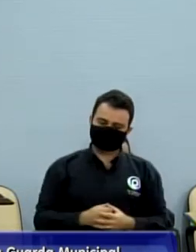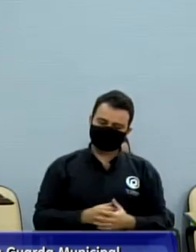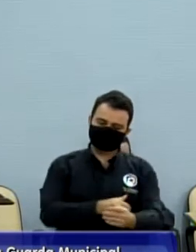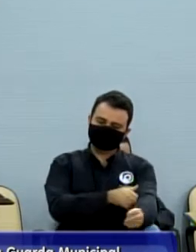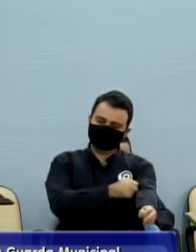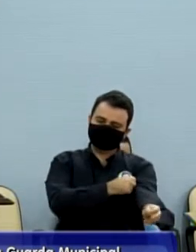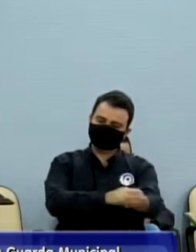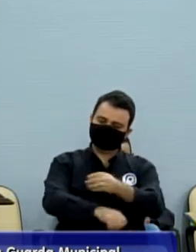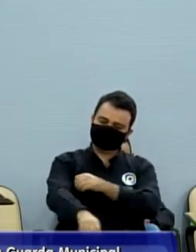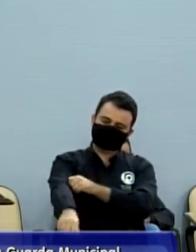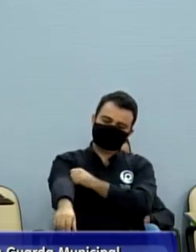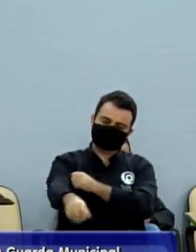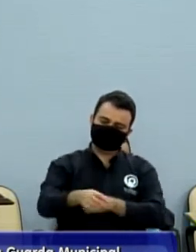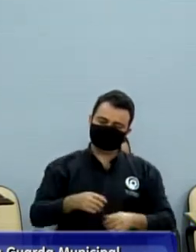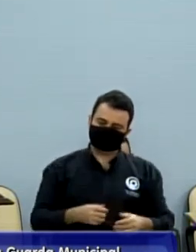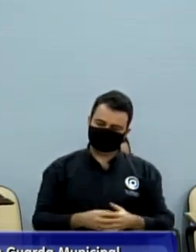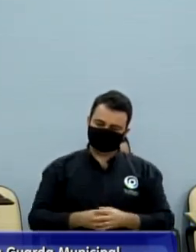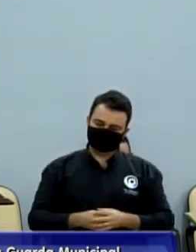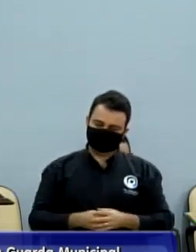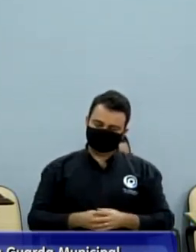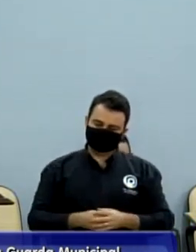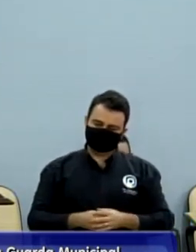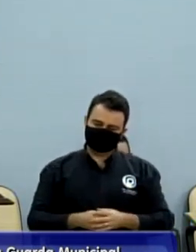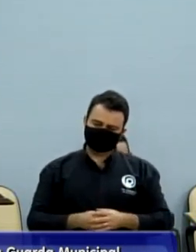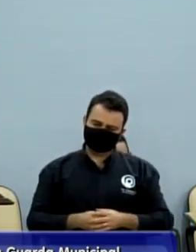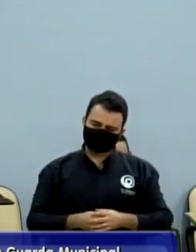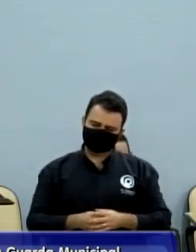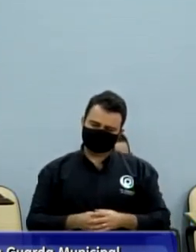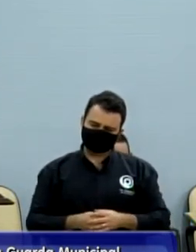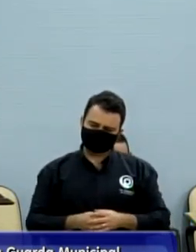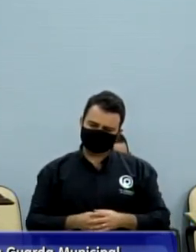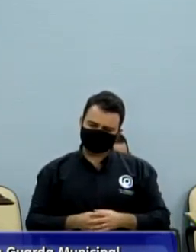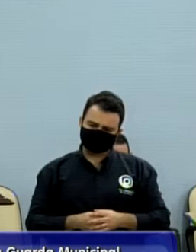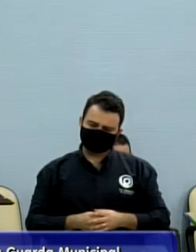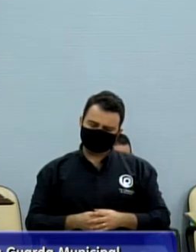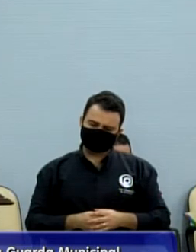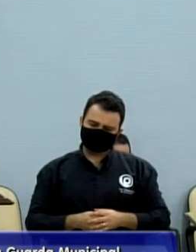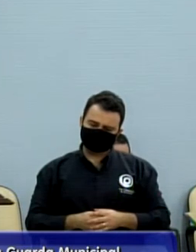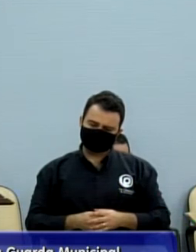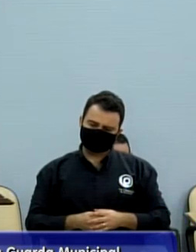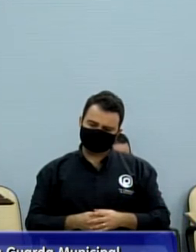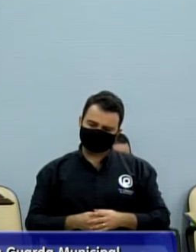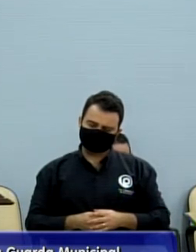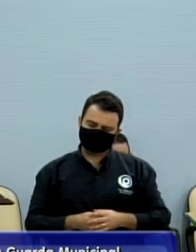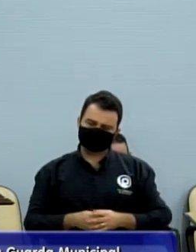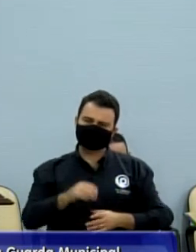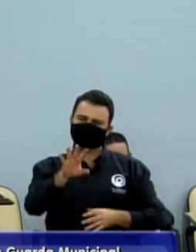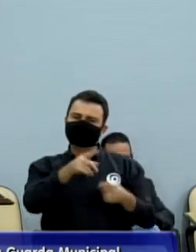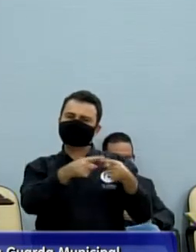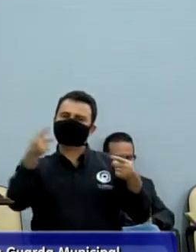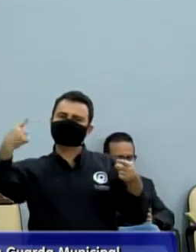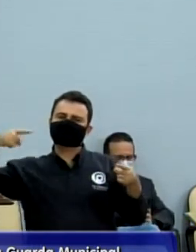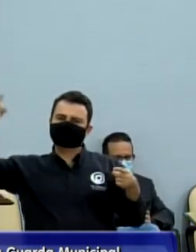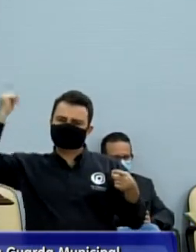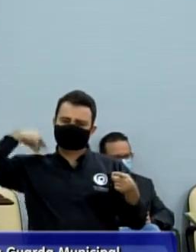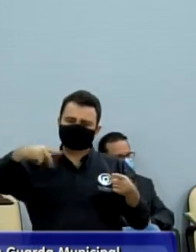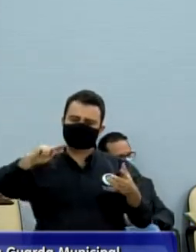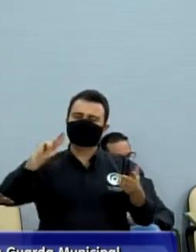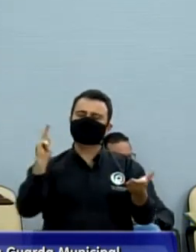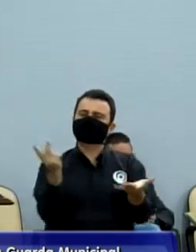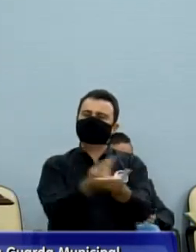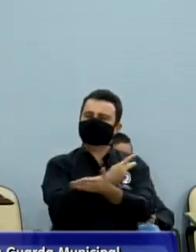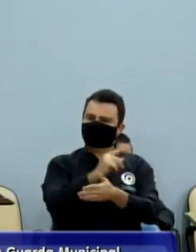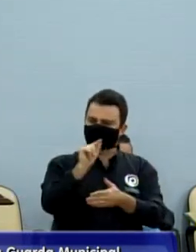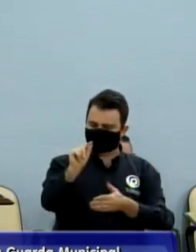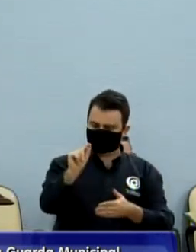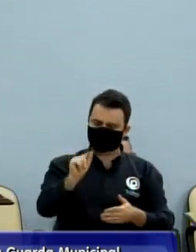tivemos mais uma edição do Comida de Boteco. Isso que já é uma tradição já de muitos anos, principalmente Belo Horizonte, Rio de